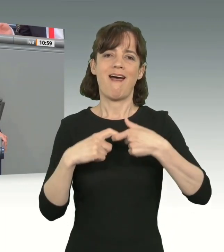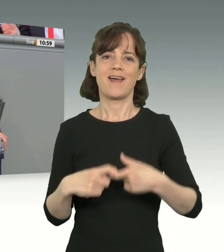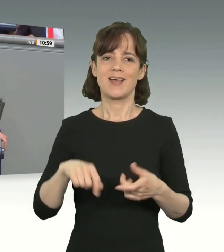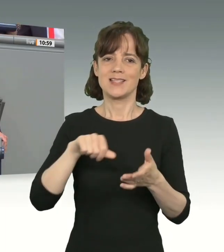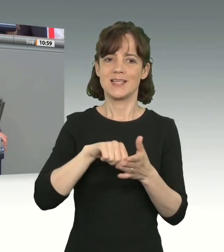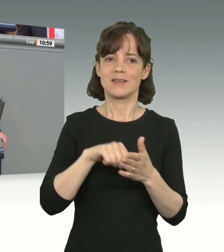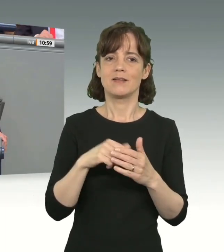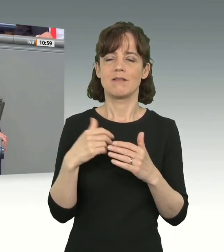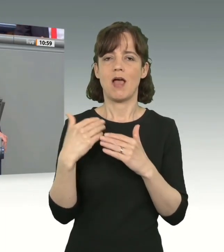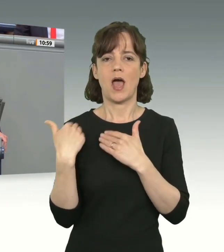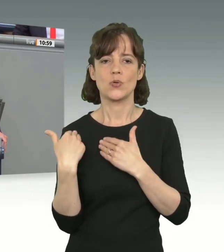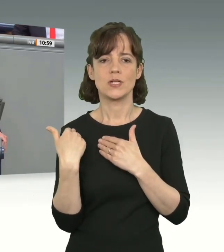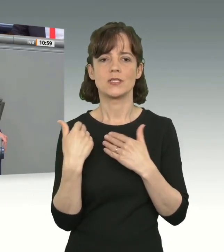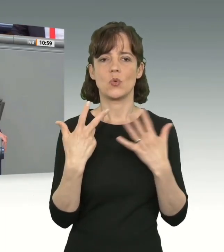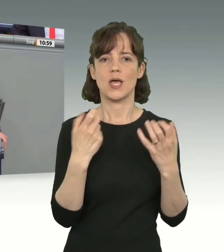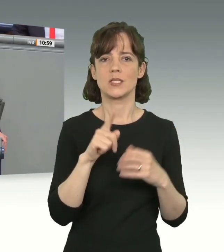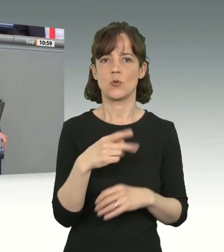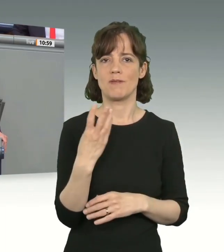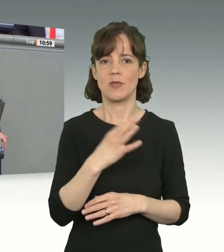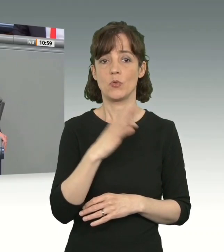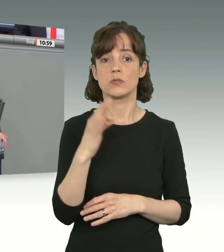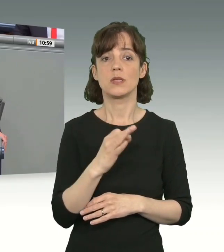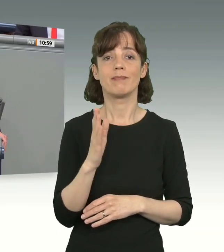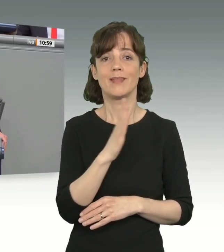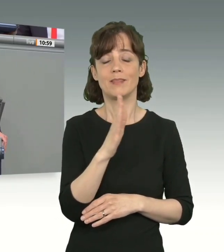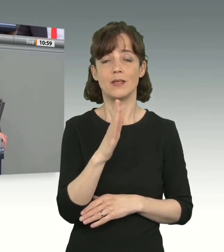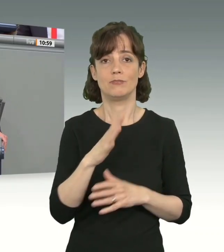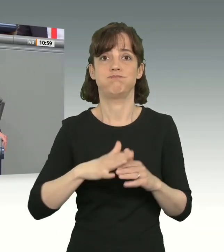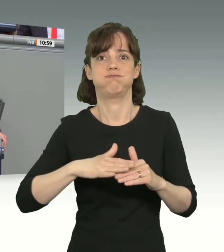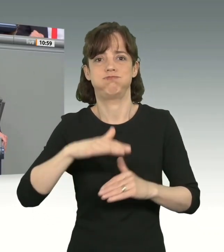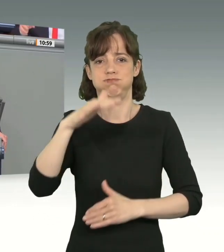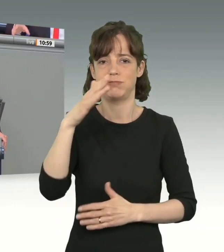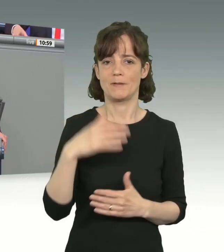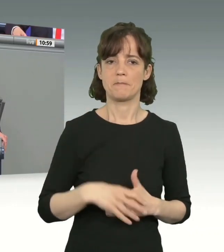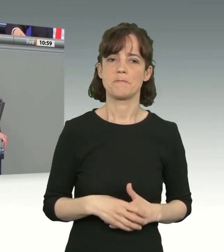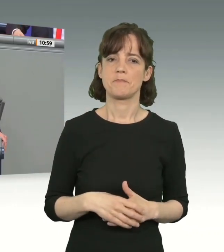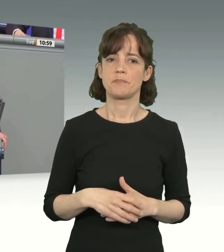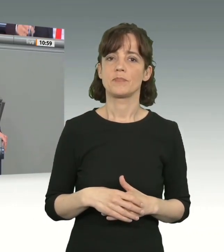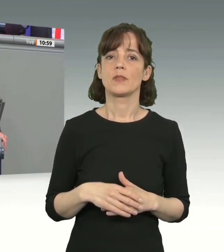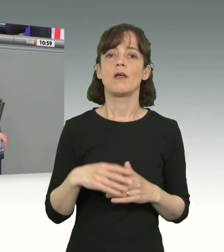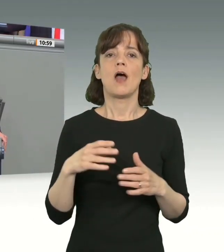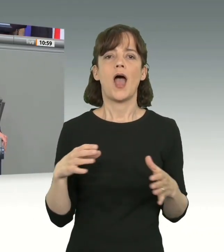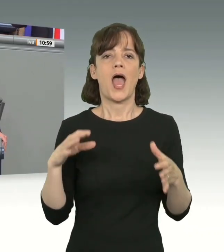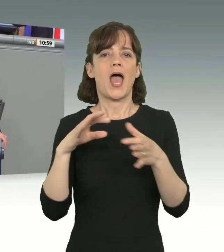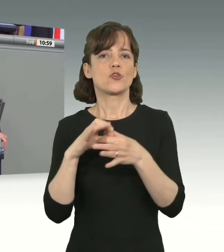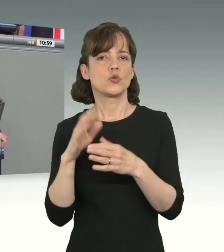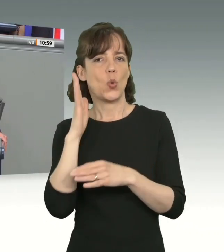80,4 Prozent, Tendenz dramatisch steigend. Wir haben in den Anschlussunterbringungen eine Auslastung